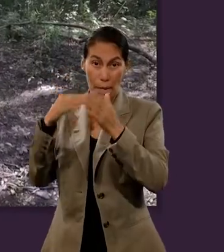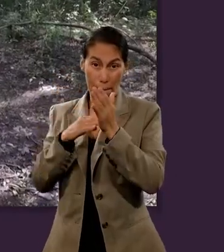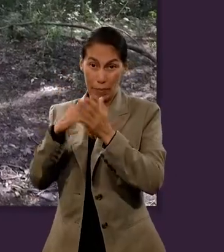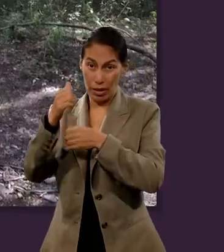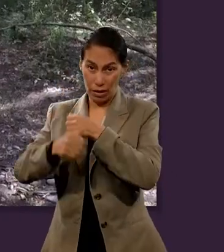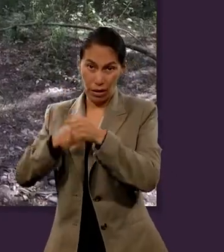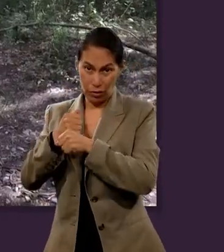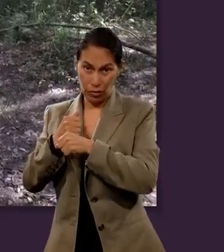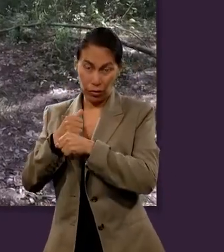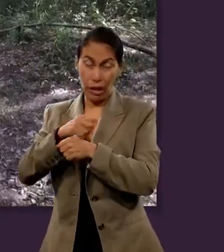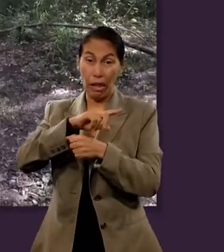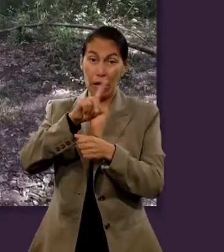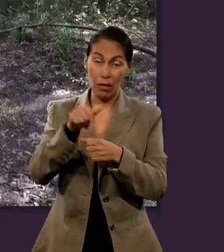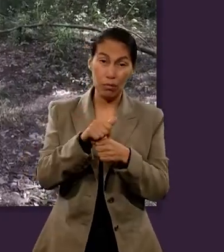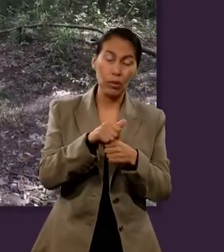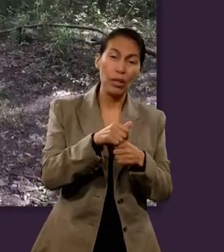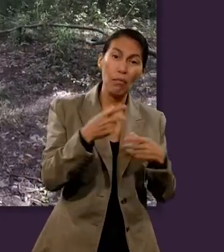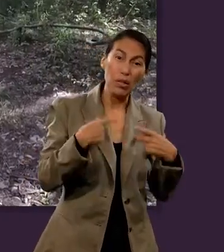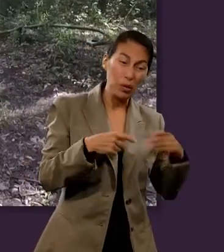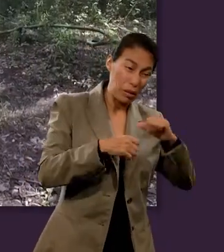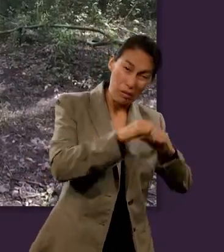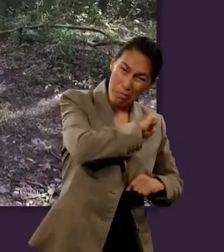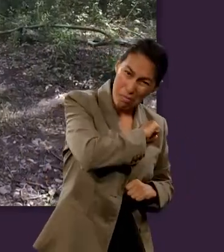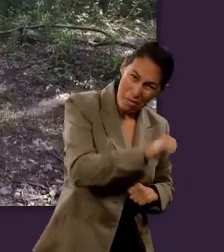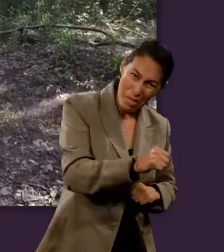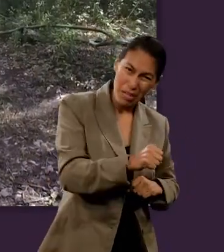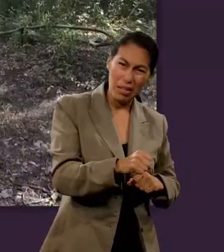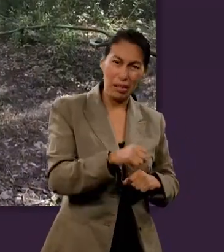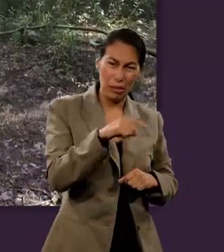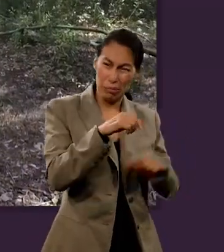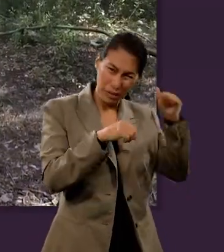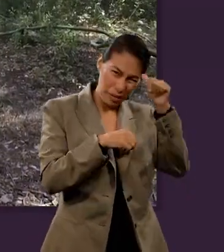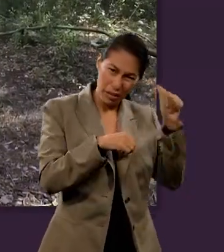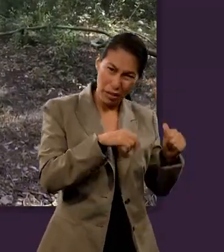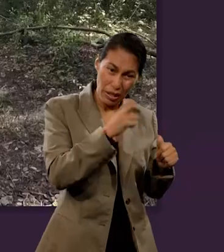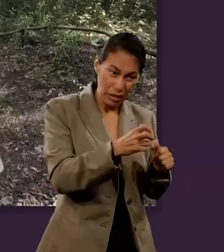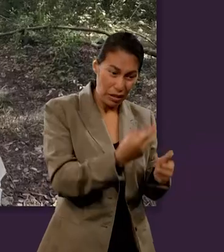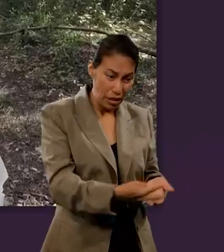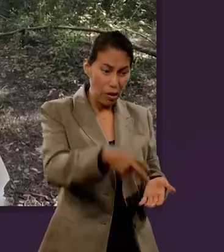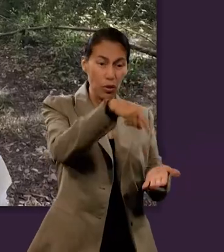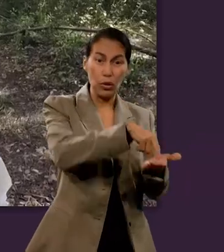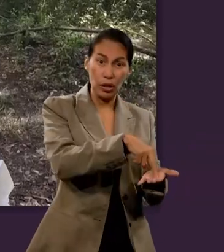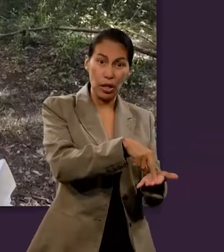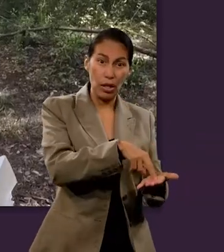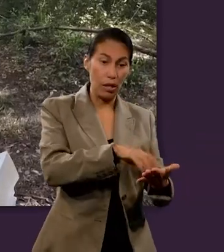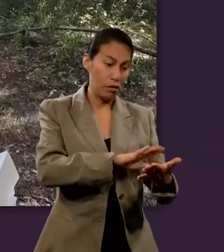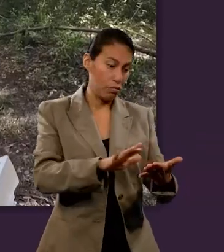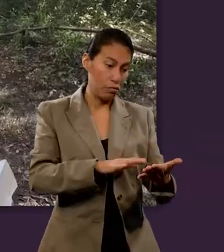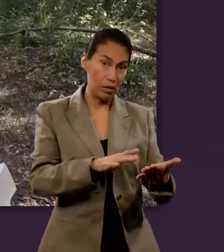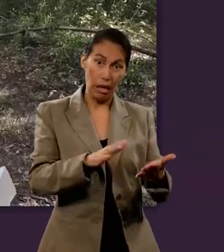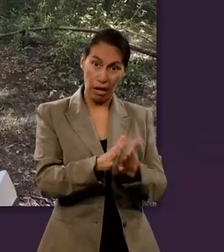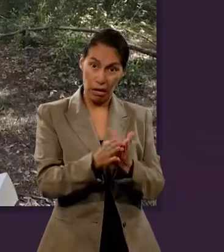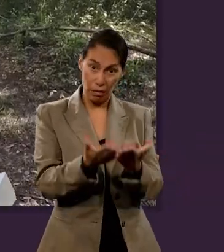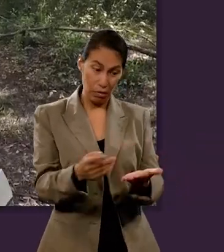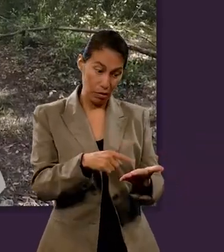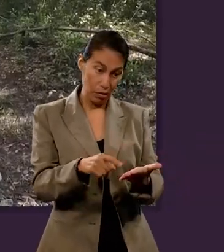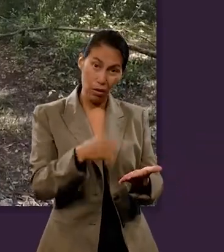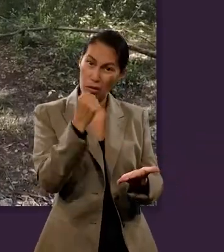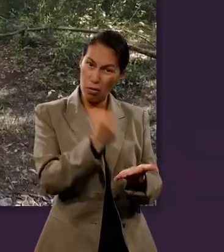cuando se cumplen esos mil años, los impíos son resucitados y serán juzgados según las cosas que están escritas en